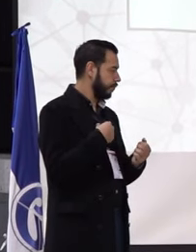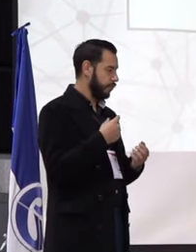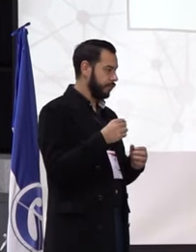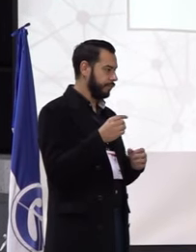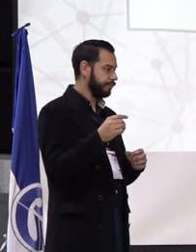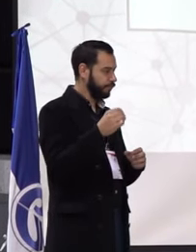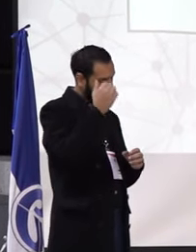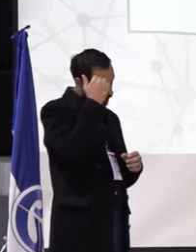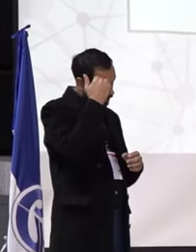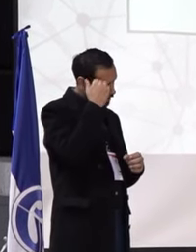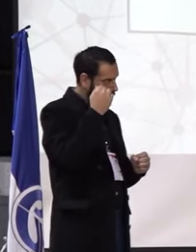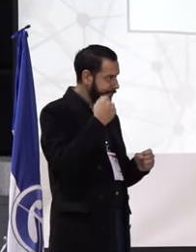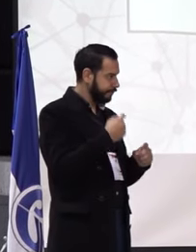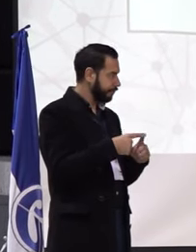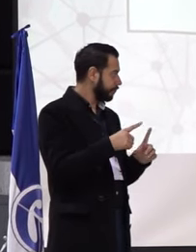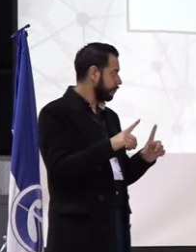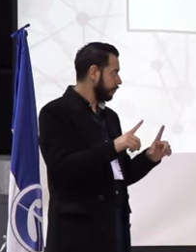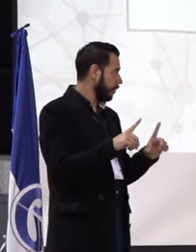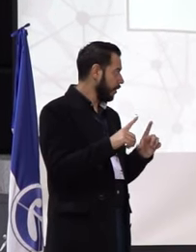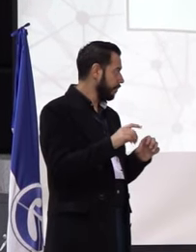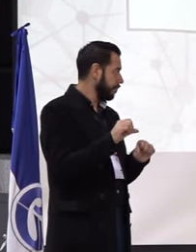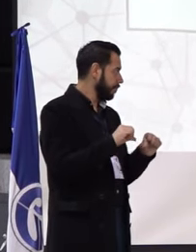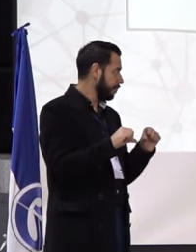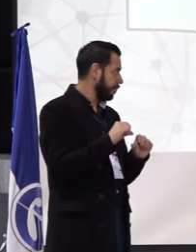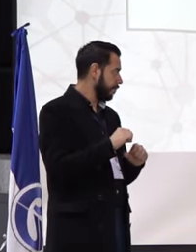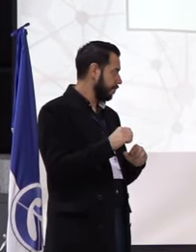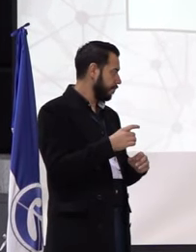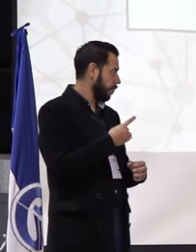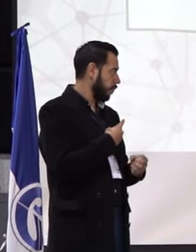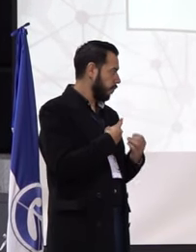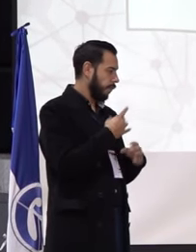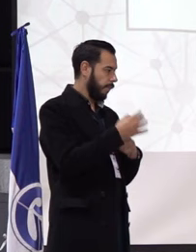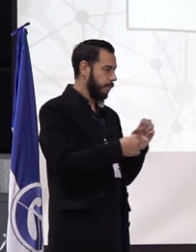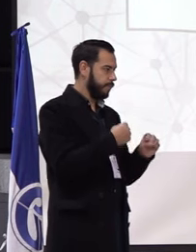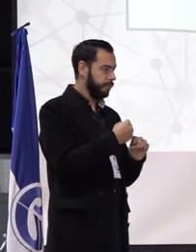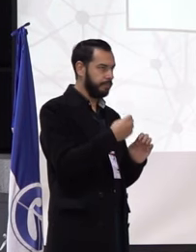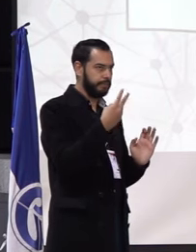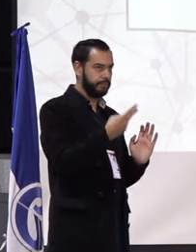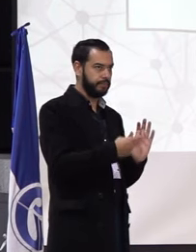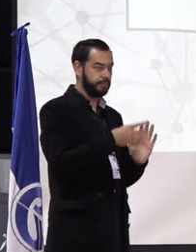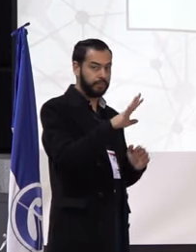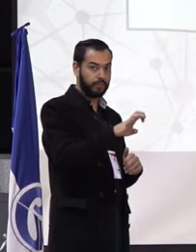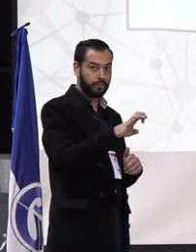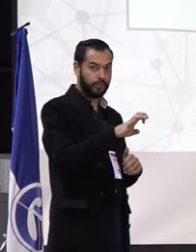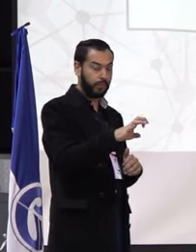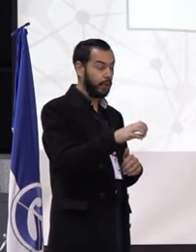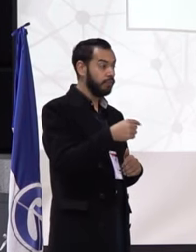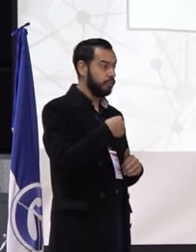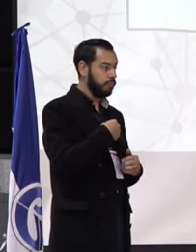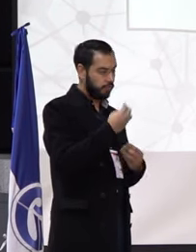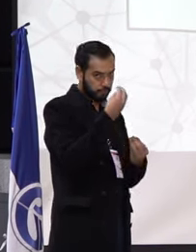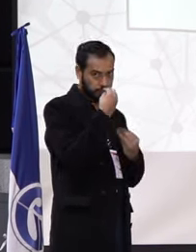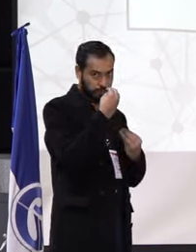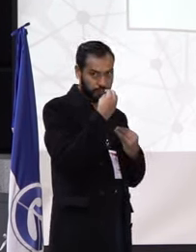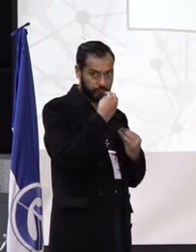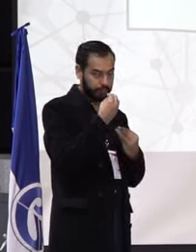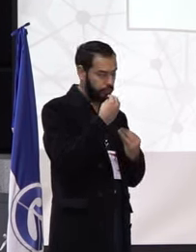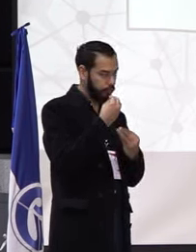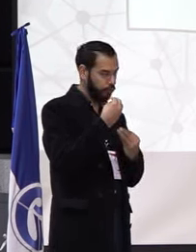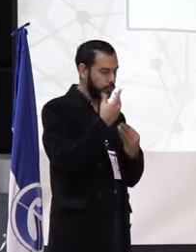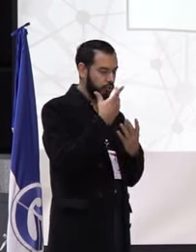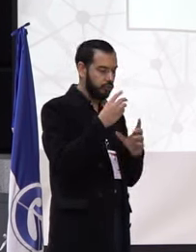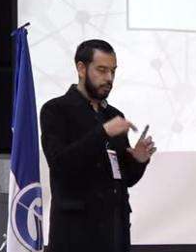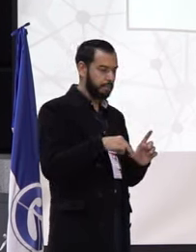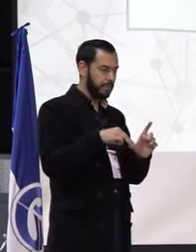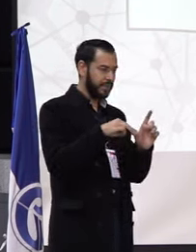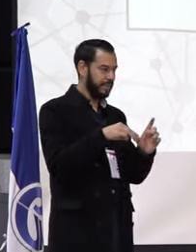del programa de licenciados en química del 2009. En cuanto a mi formación, hice una maestría